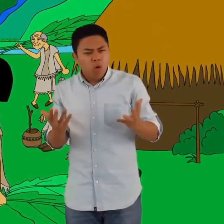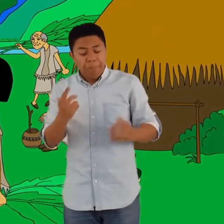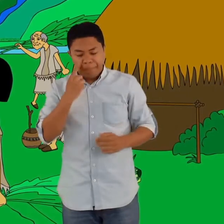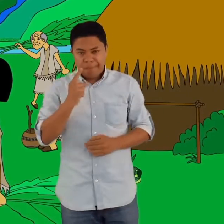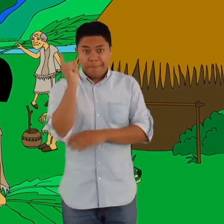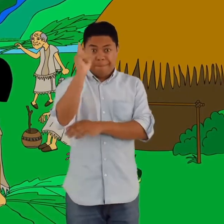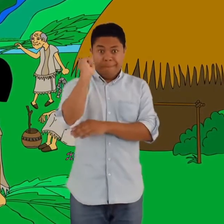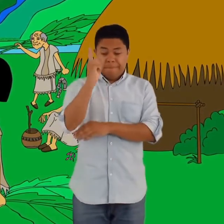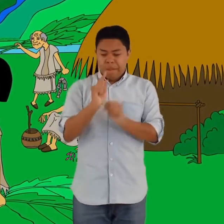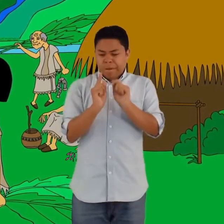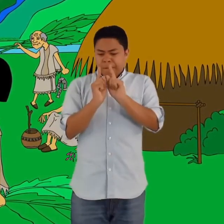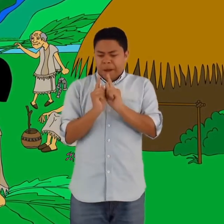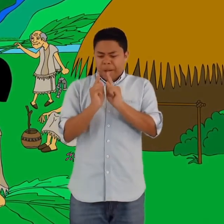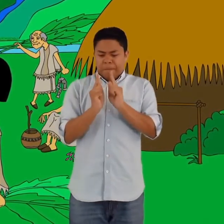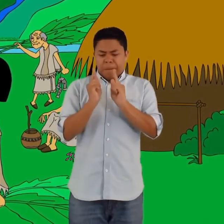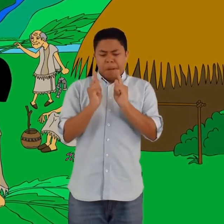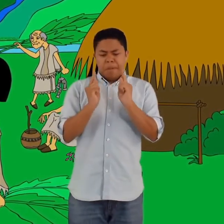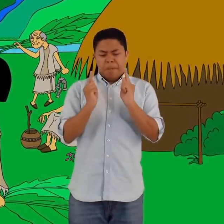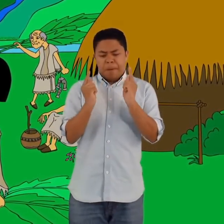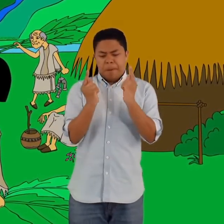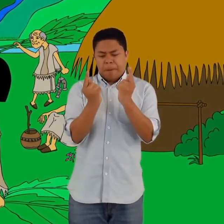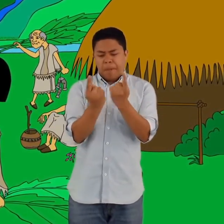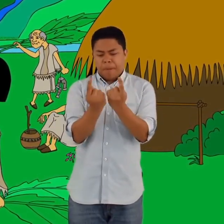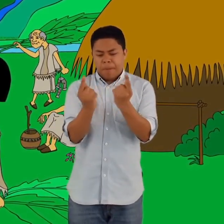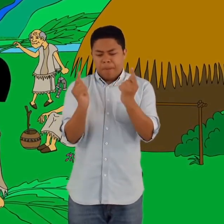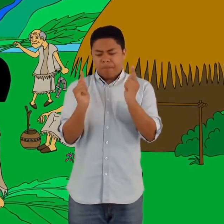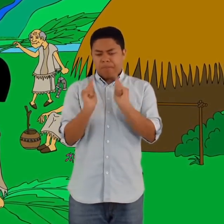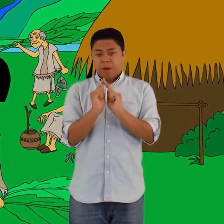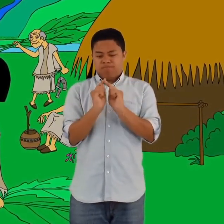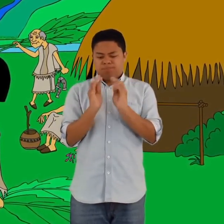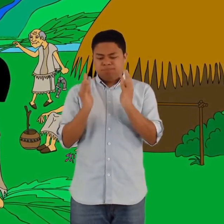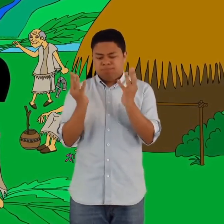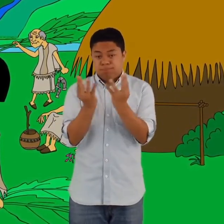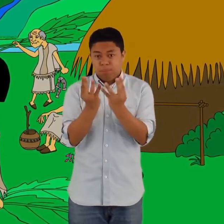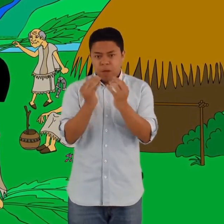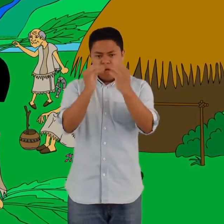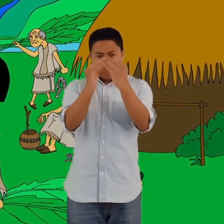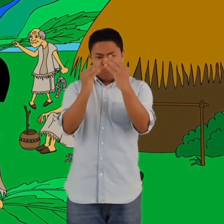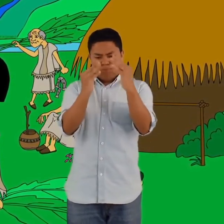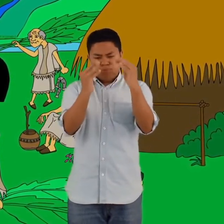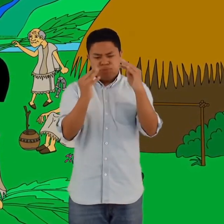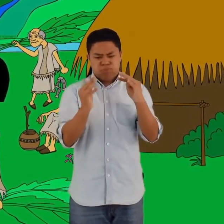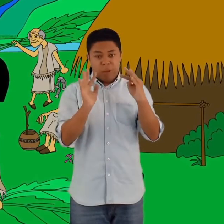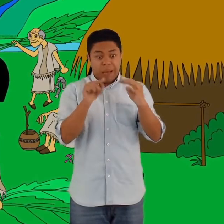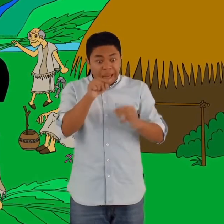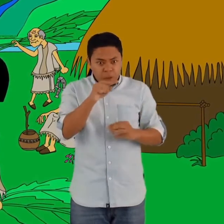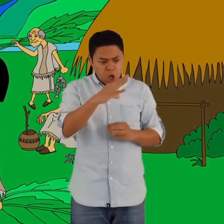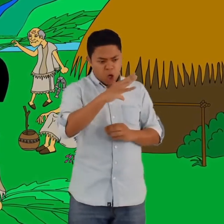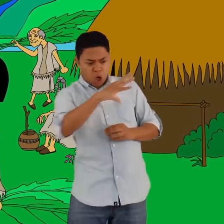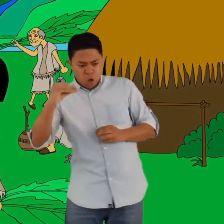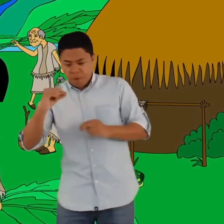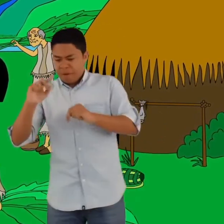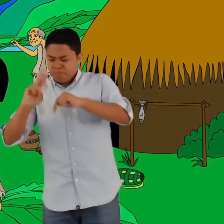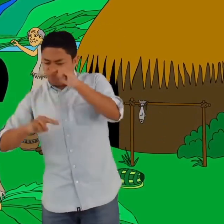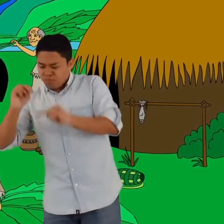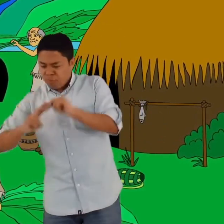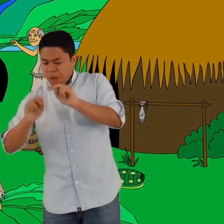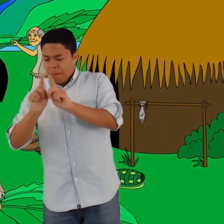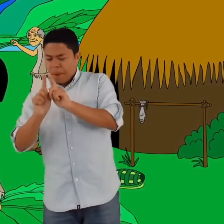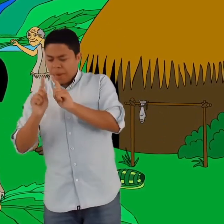lugar, que utilizaban para hacer la estructura vertical en forma circular y colocaban en la parte de